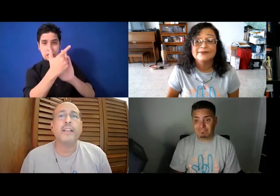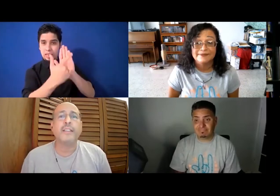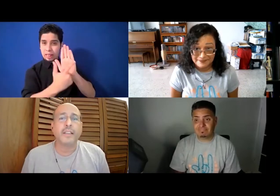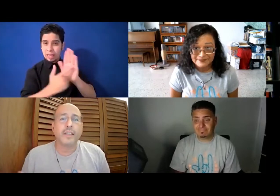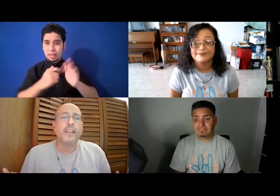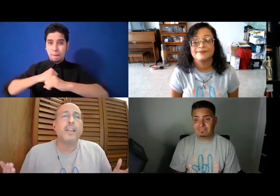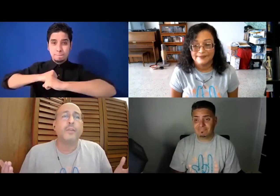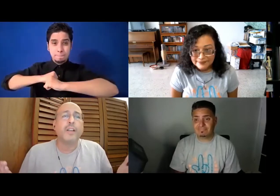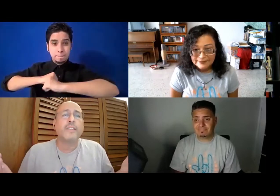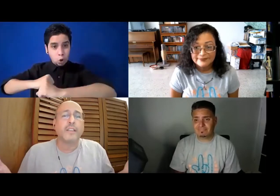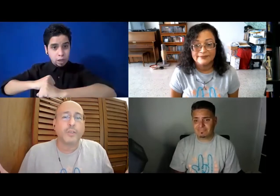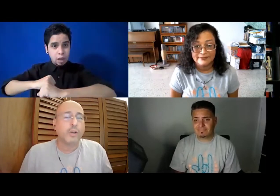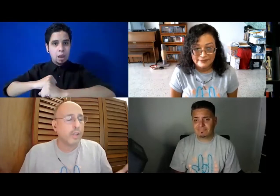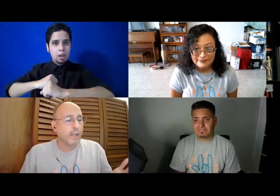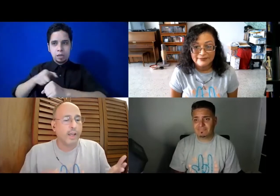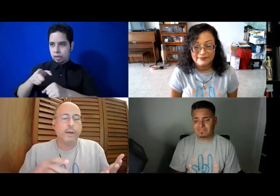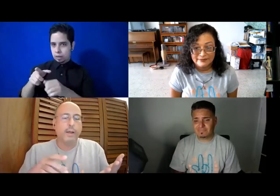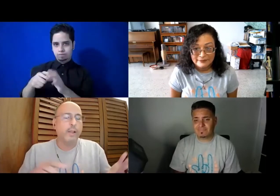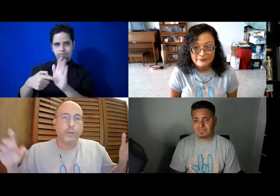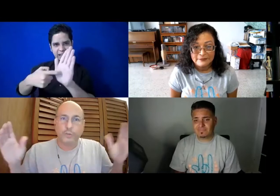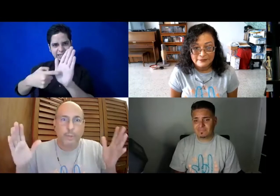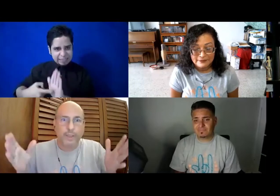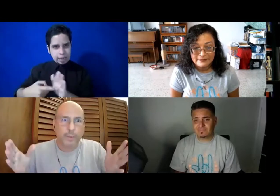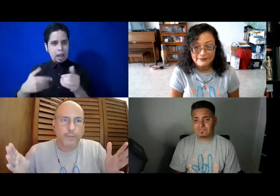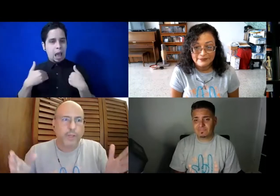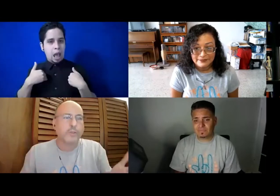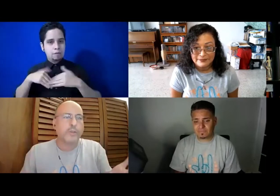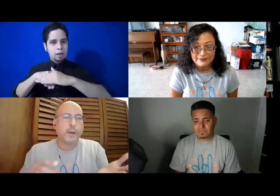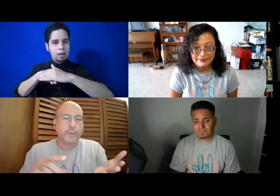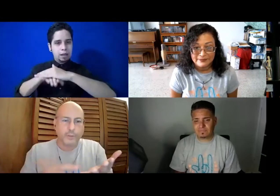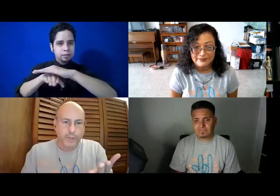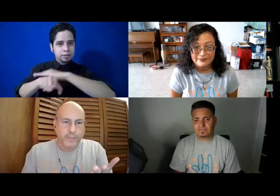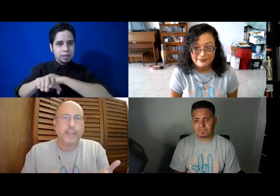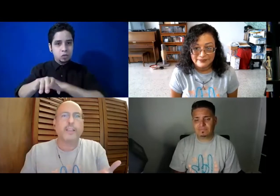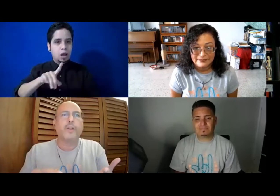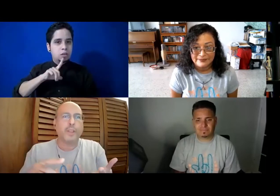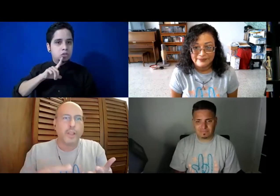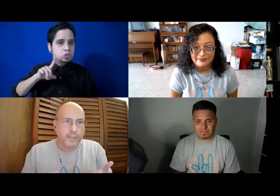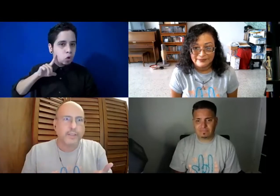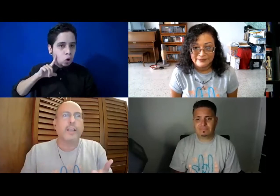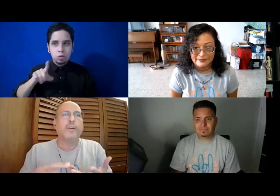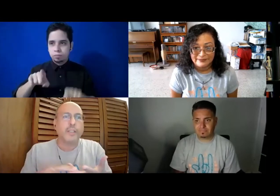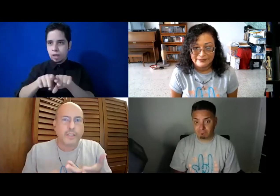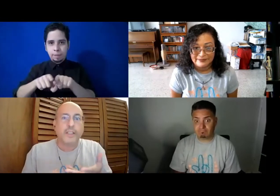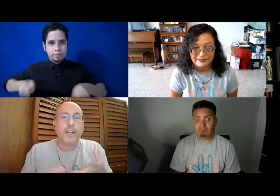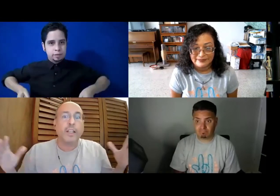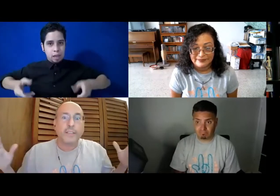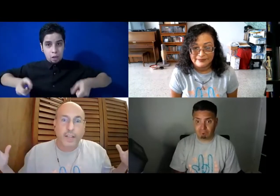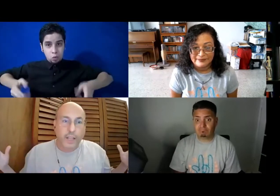exigen y haya un acceso no solamente a personas sordas, a personas en sillas de ruedas, a ciegos, etcétera. O que a